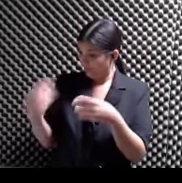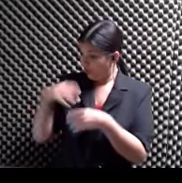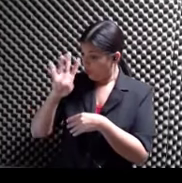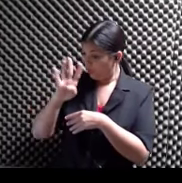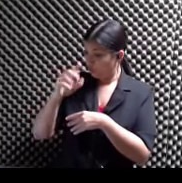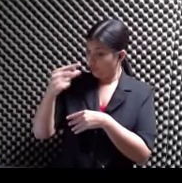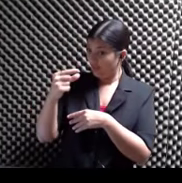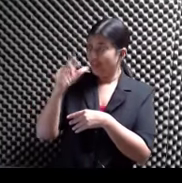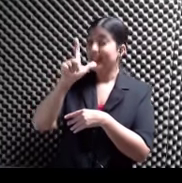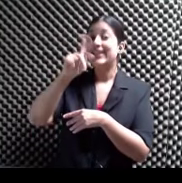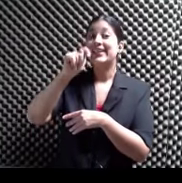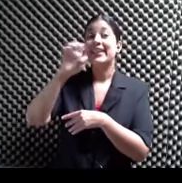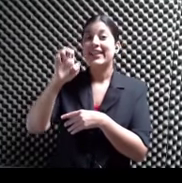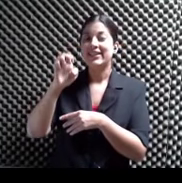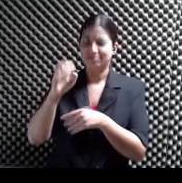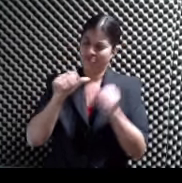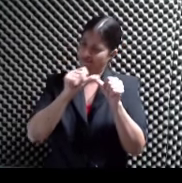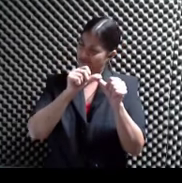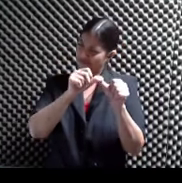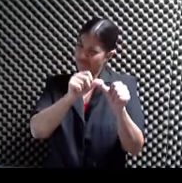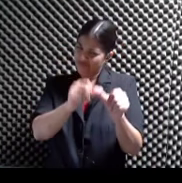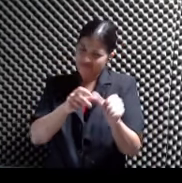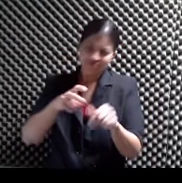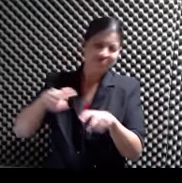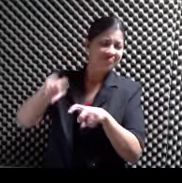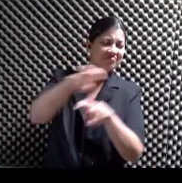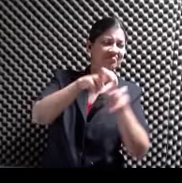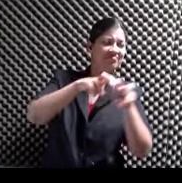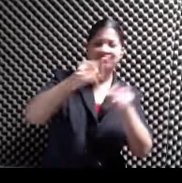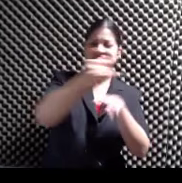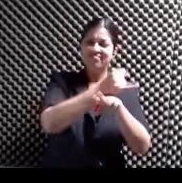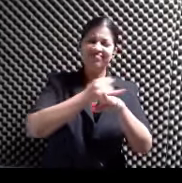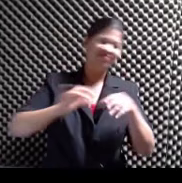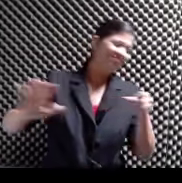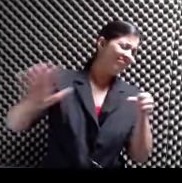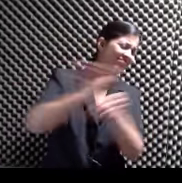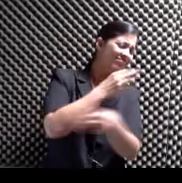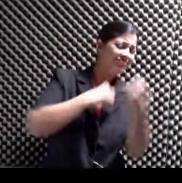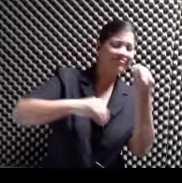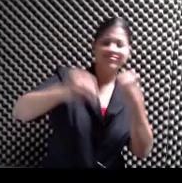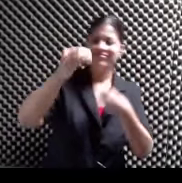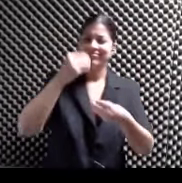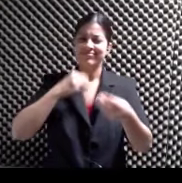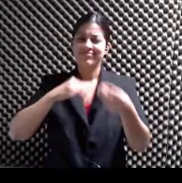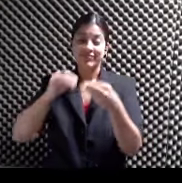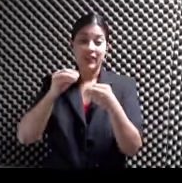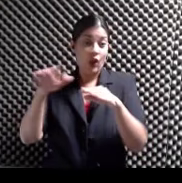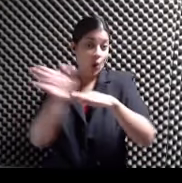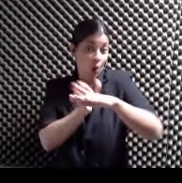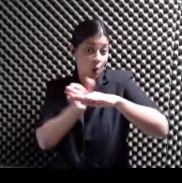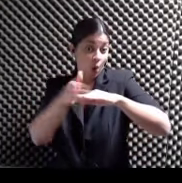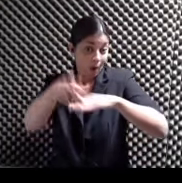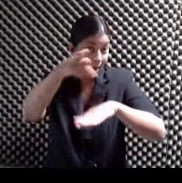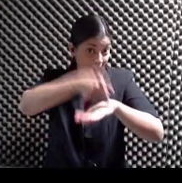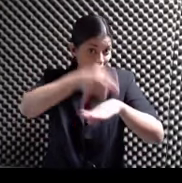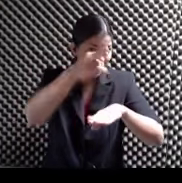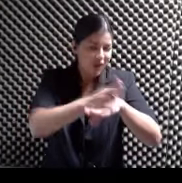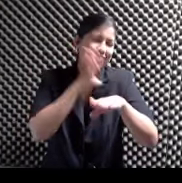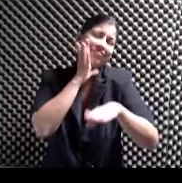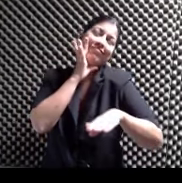En calle En Cuejo Y bolsilla Que solo en Guayanilla Entro con cafecito Empanadilla De costa a costa Puerto Rico Tiene sabor Y también